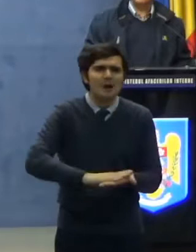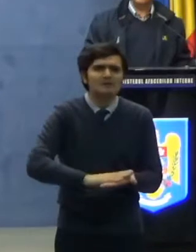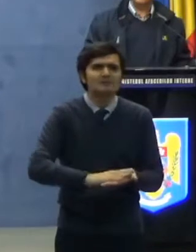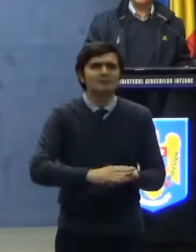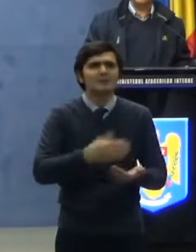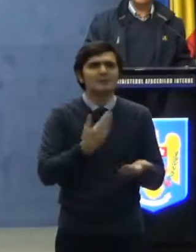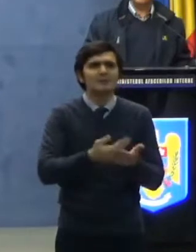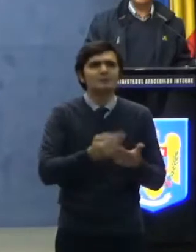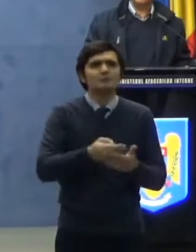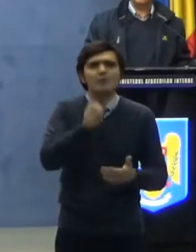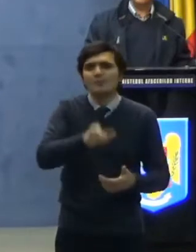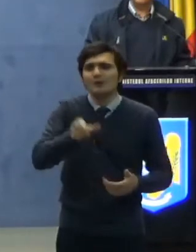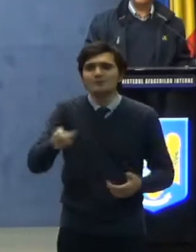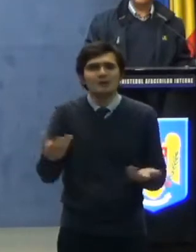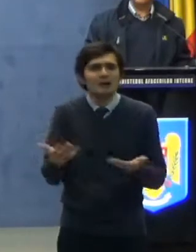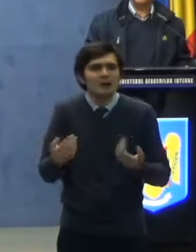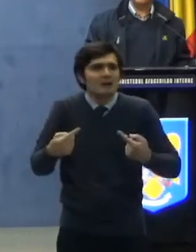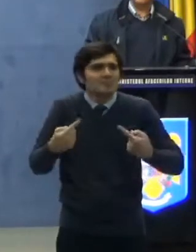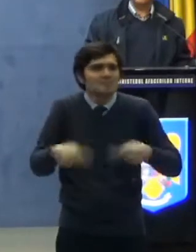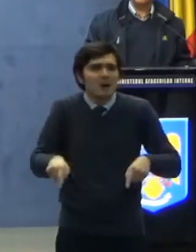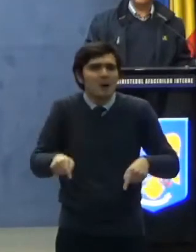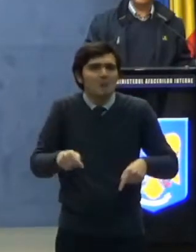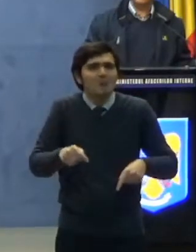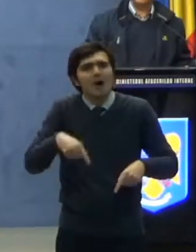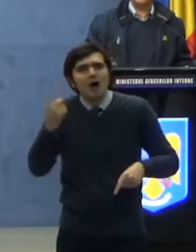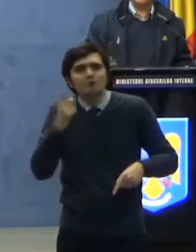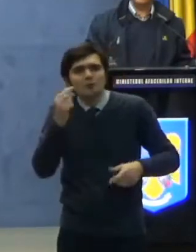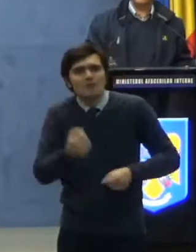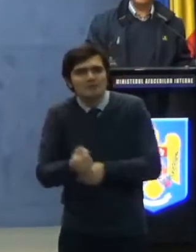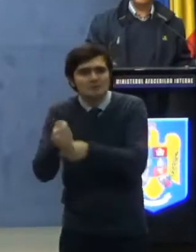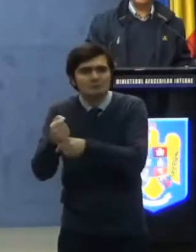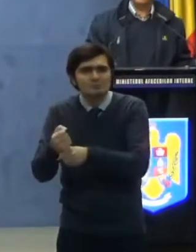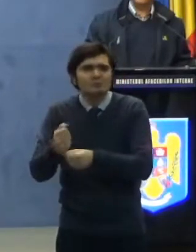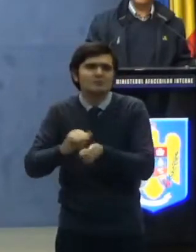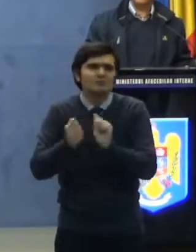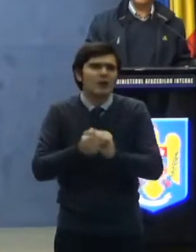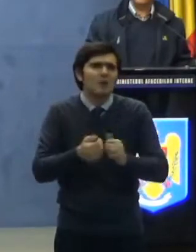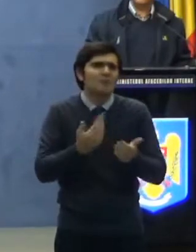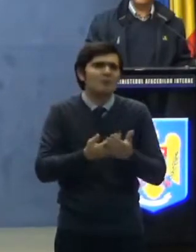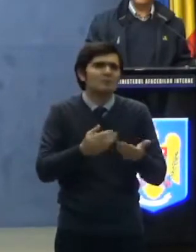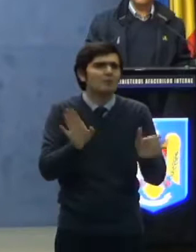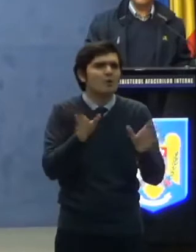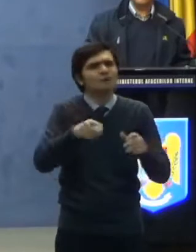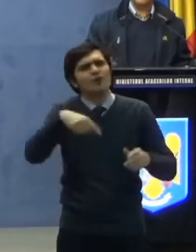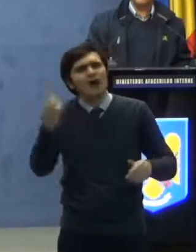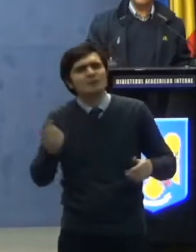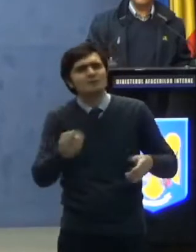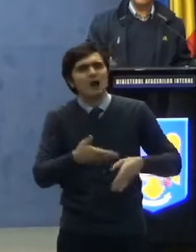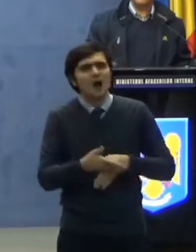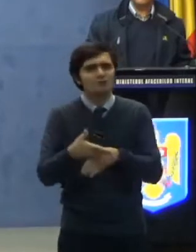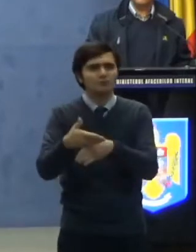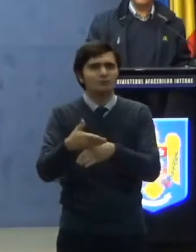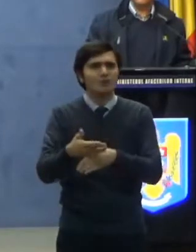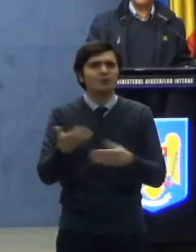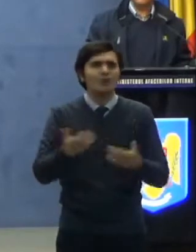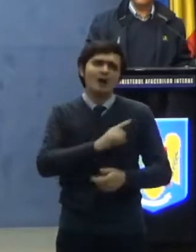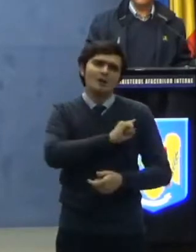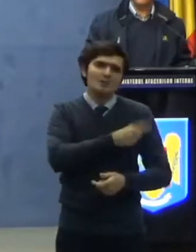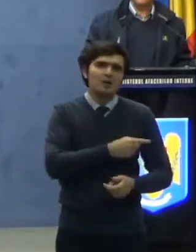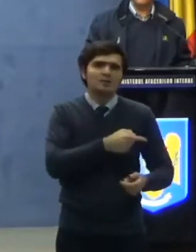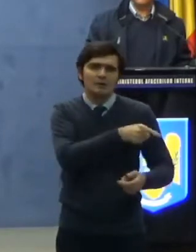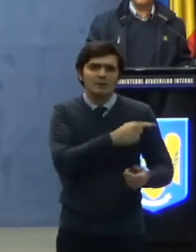fără susținători sau orice altă formă de ajutor și care poate fi